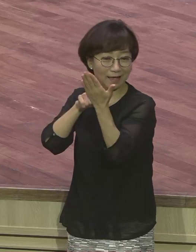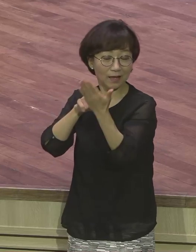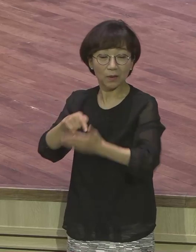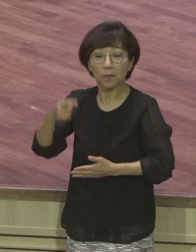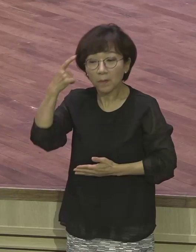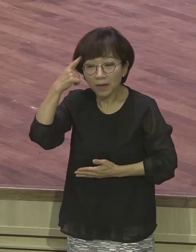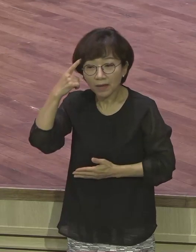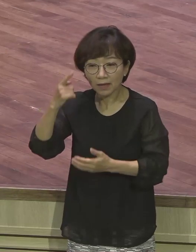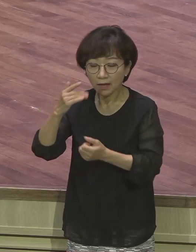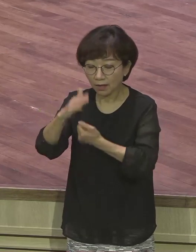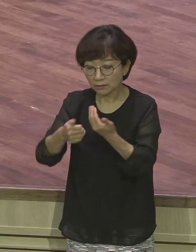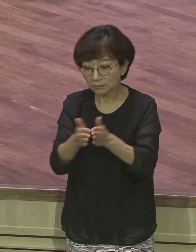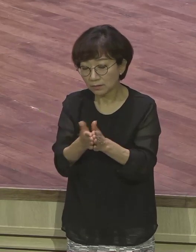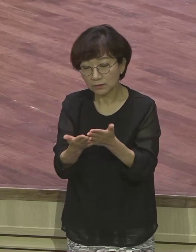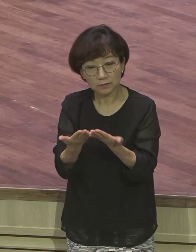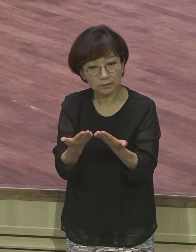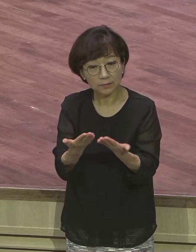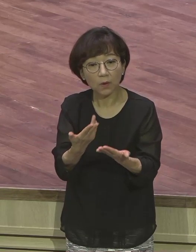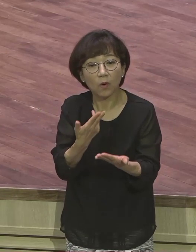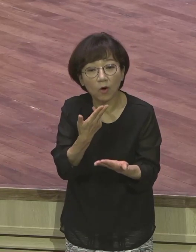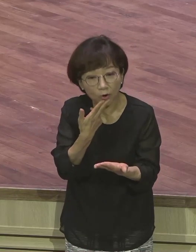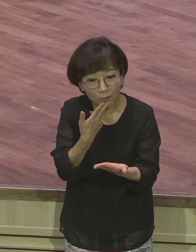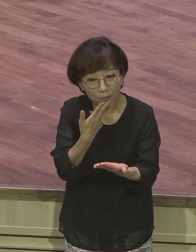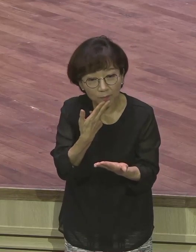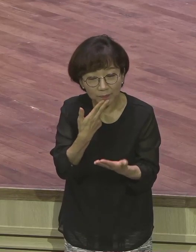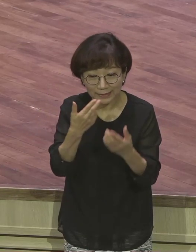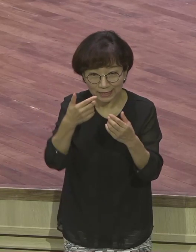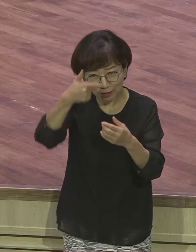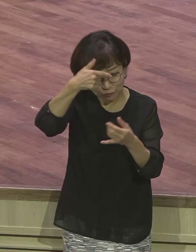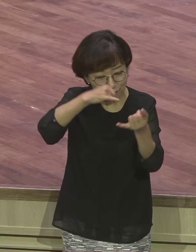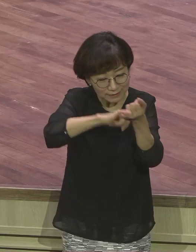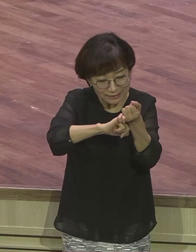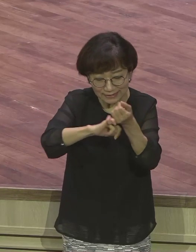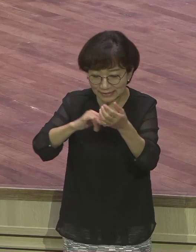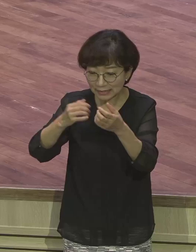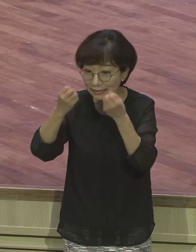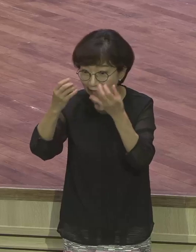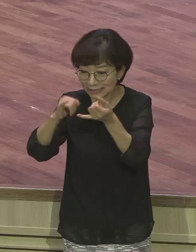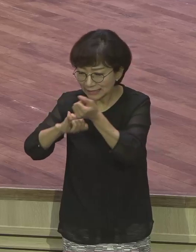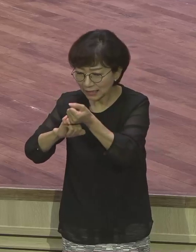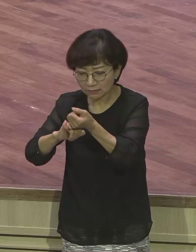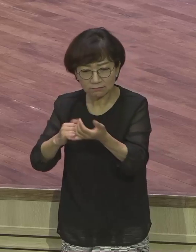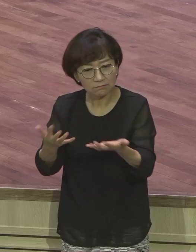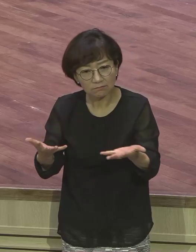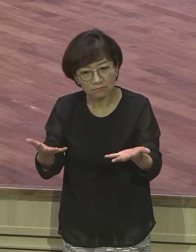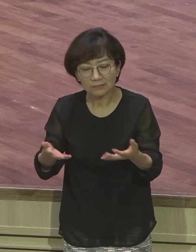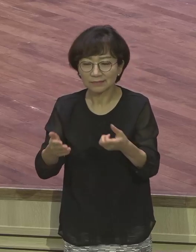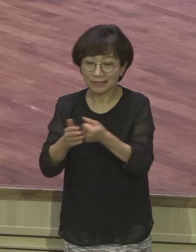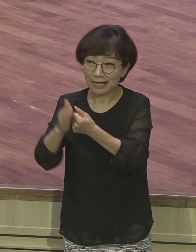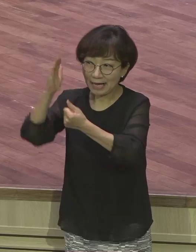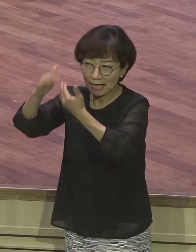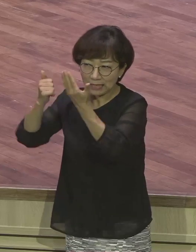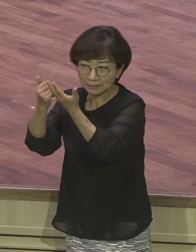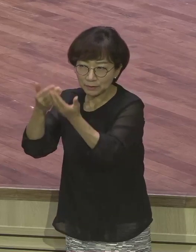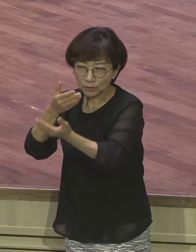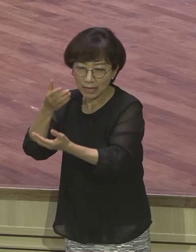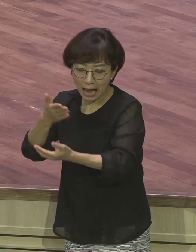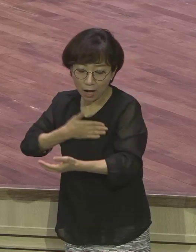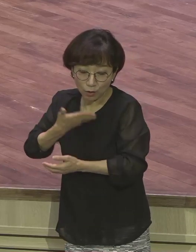신약이다 구약이다 하나님의 말씀이 없는 시대였기 때문에 그렇게 하나님께서 하나님의 뜻과